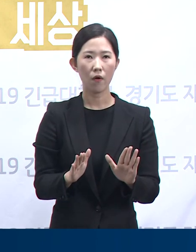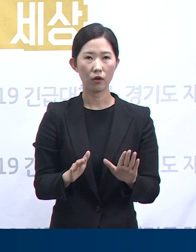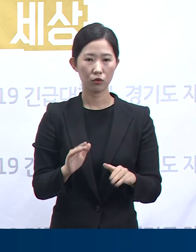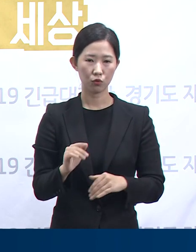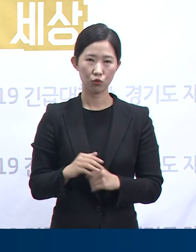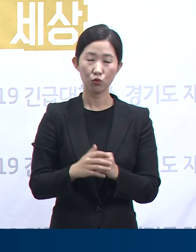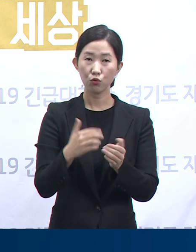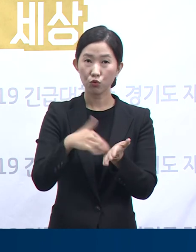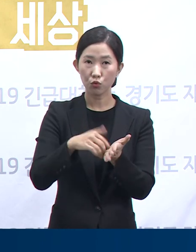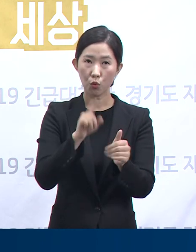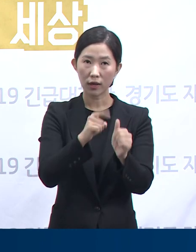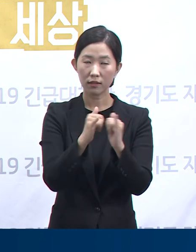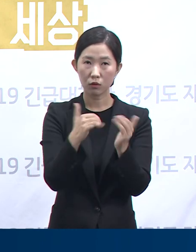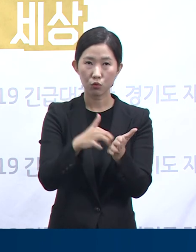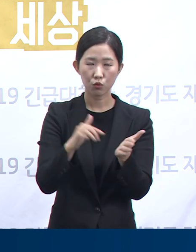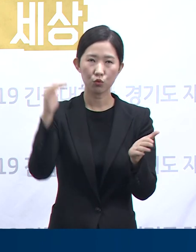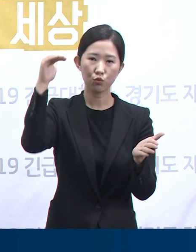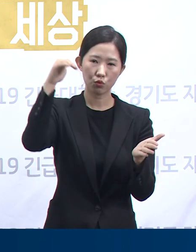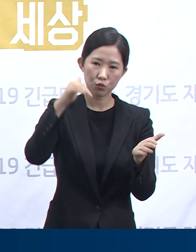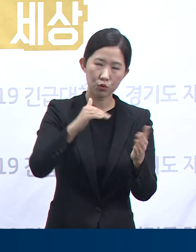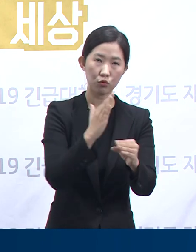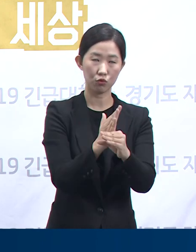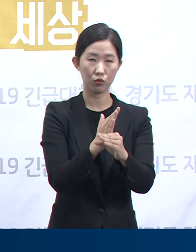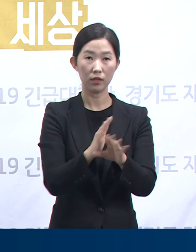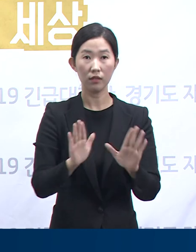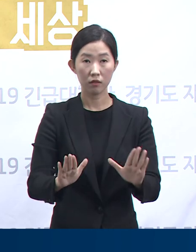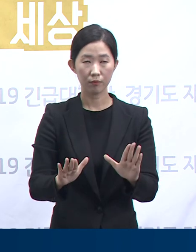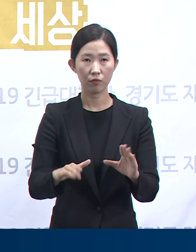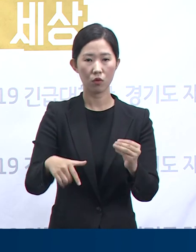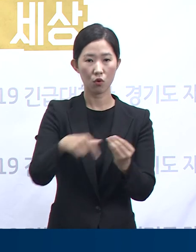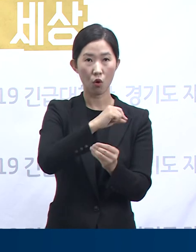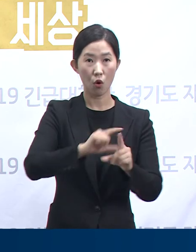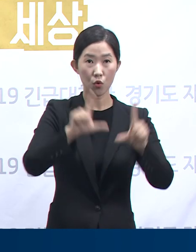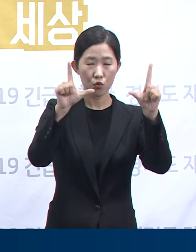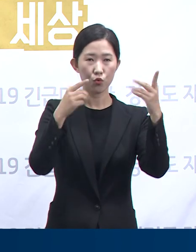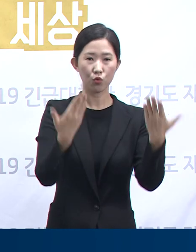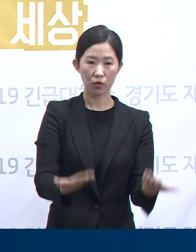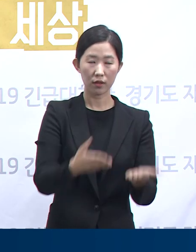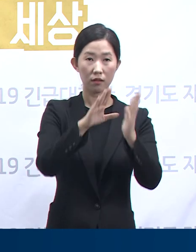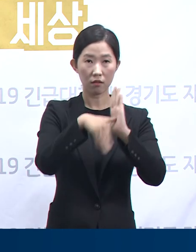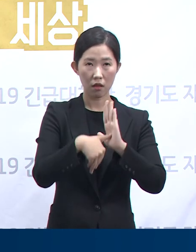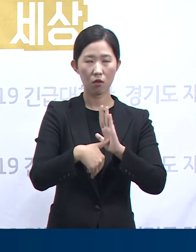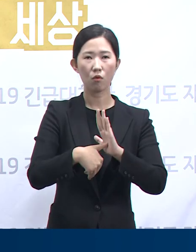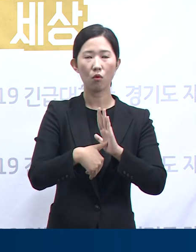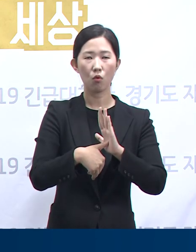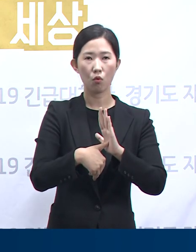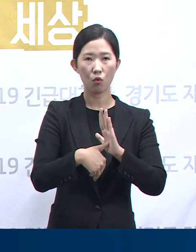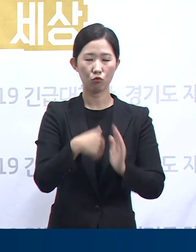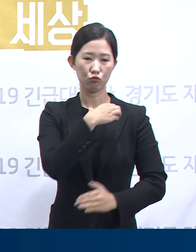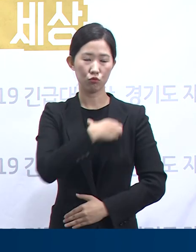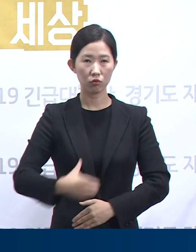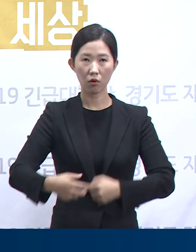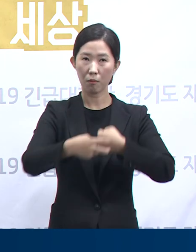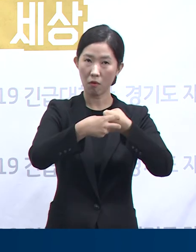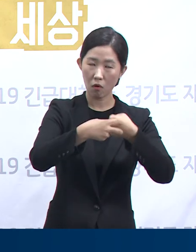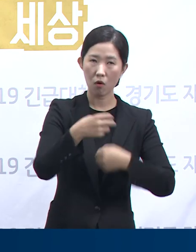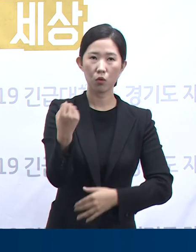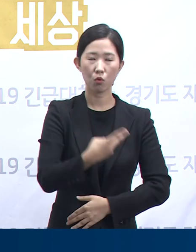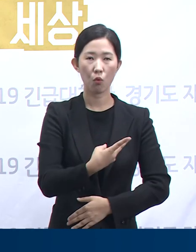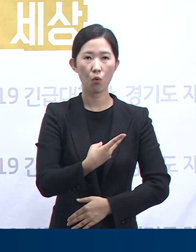연휴 기간에도 방역활동과 진료에 헌신하신 박보건소 및 공공 및